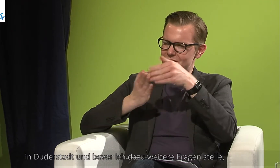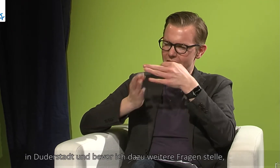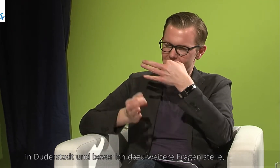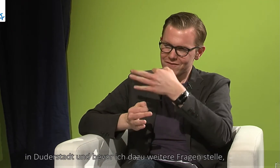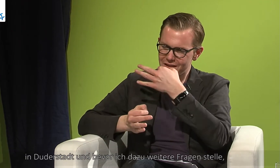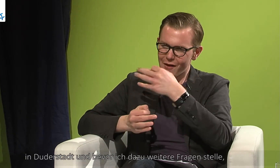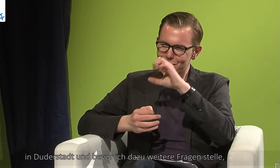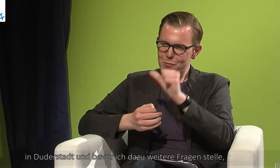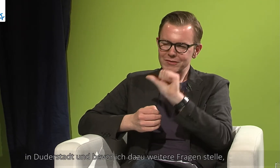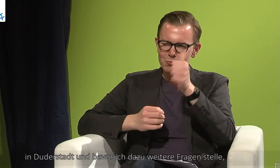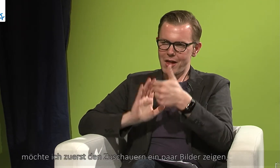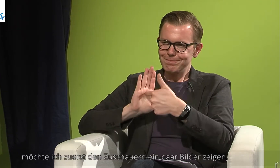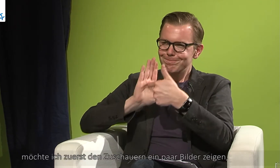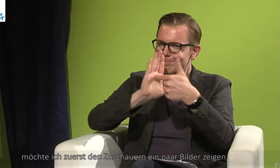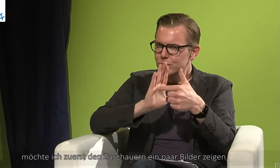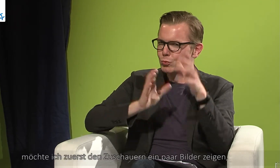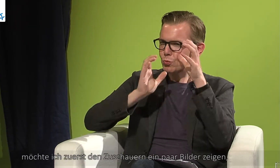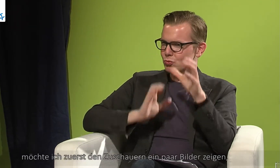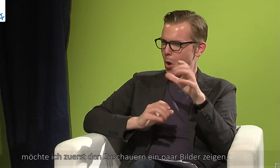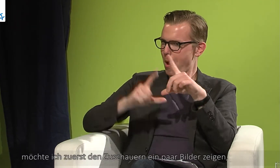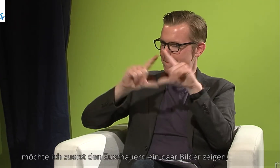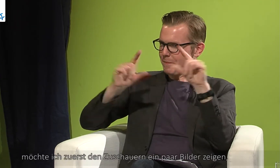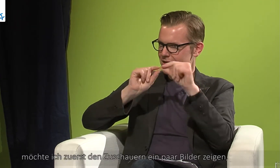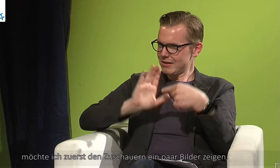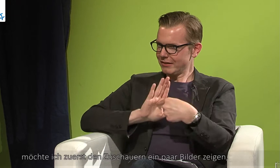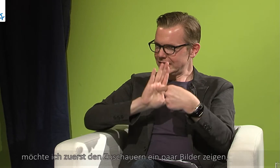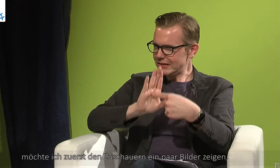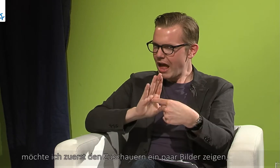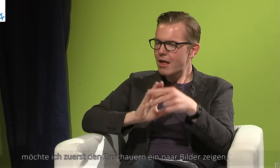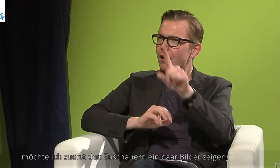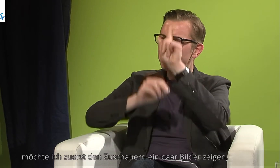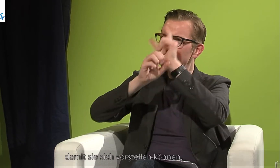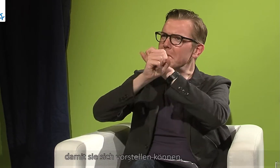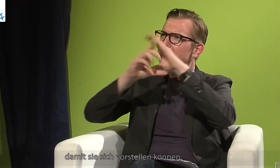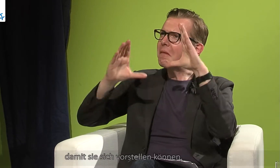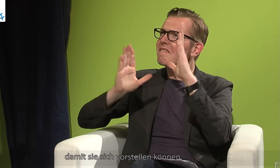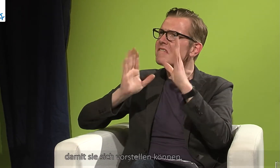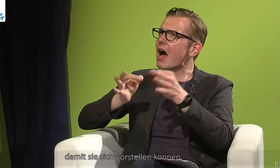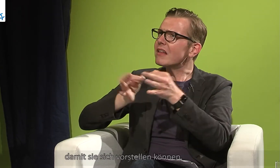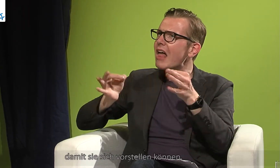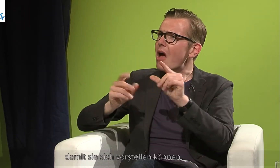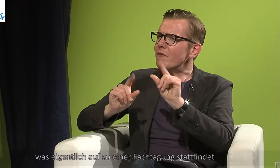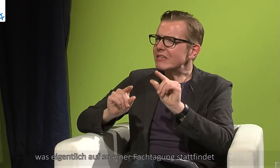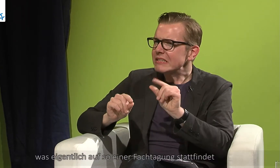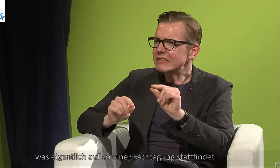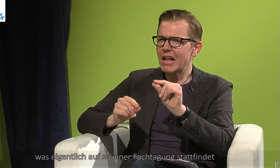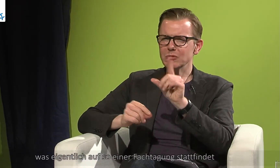weitere Fragen stelle, möchte ich zuerst den Zuschauern ein paar Bilder zeigen, damit sie sich vorstellen können, was eigentlich auf so einer